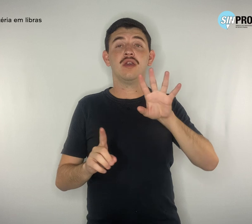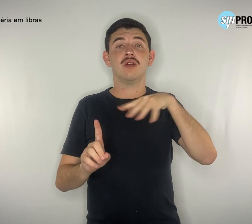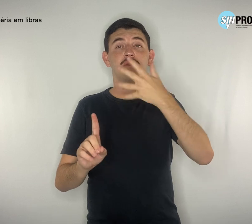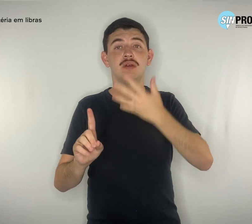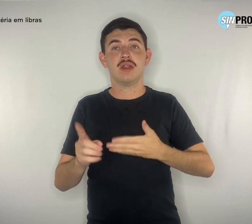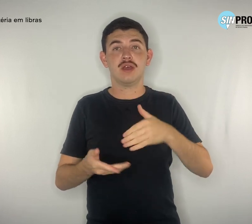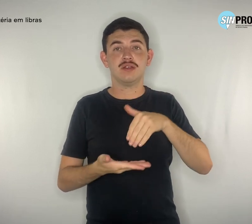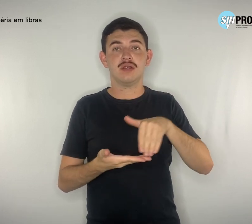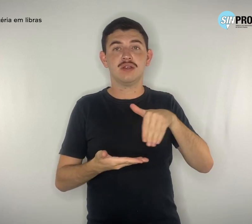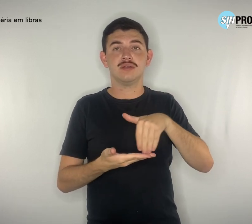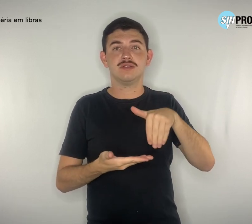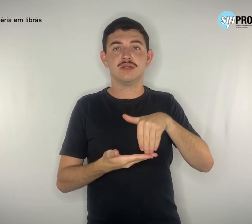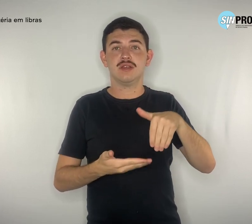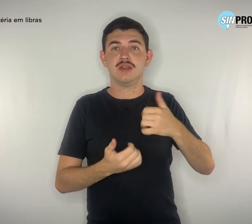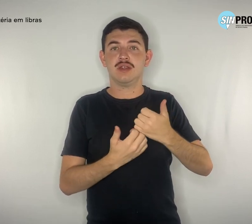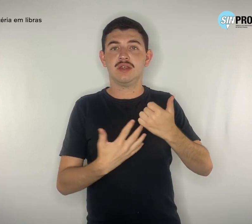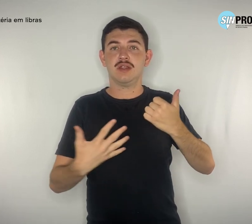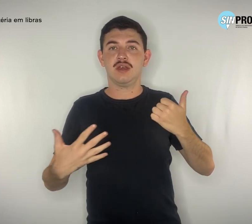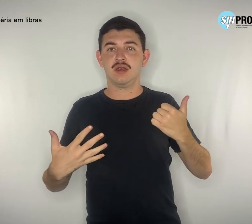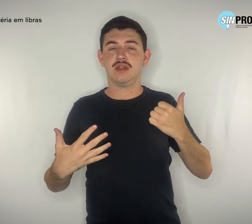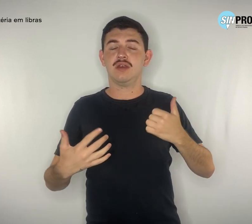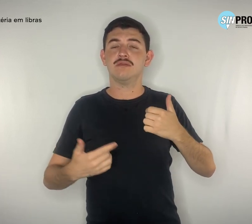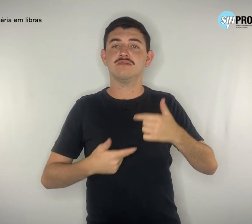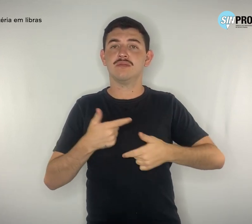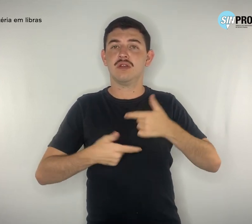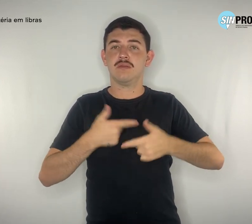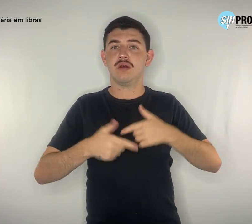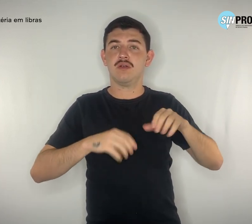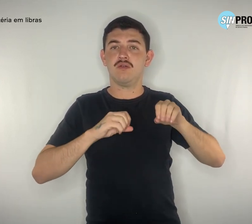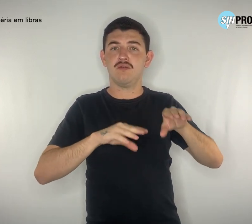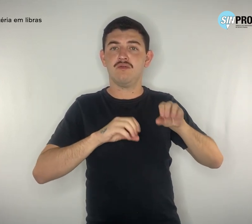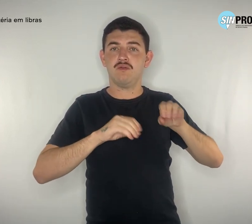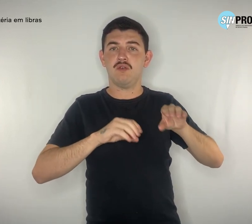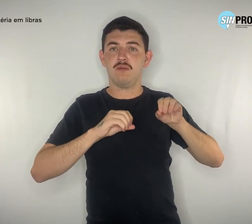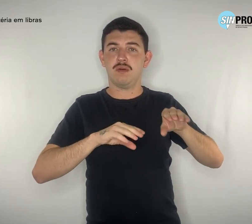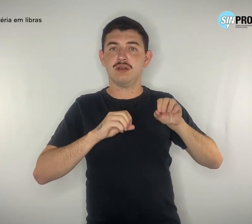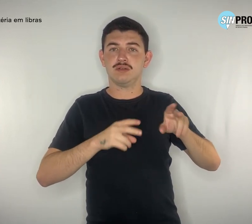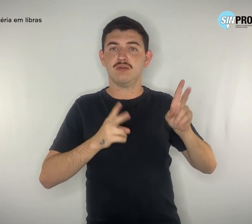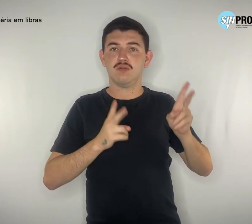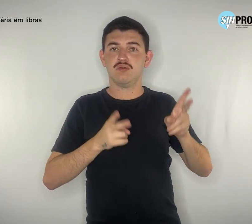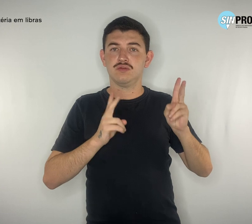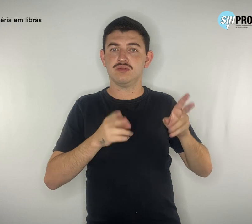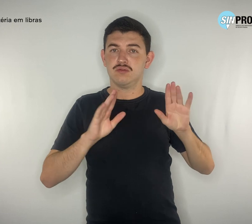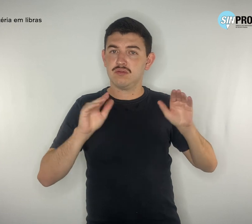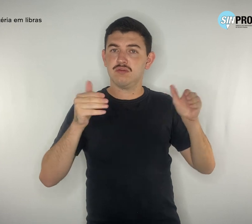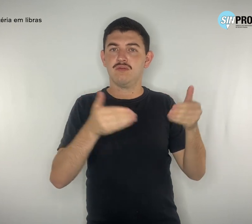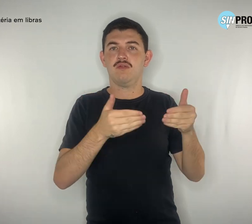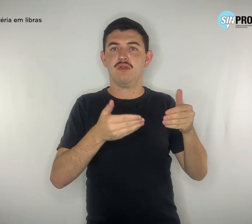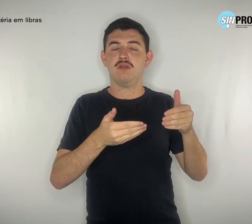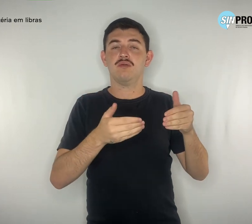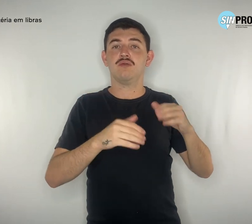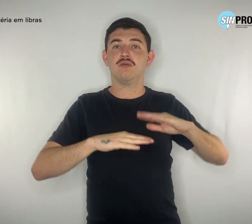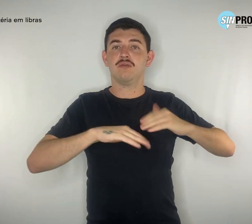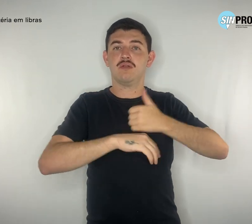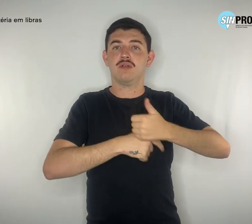de Educação Continuada dos profissionais da Secretaria de Estado de Educação do Distrito Federal,